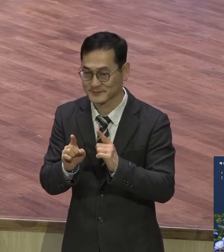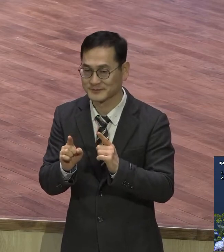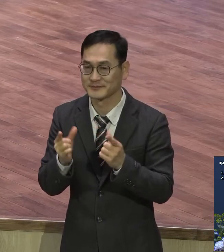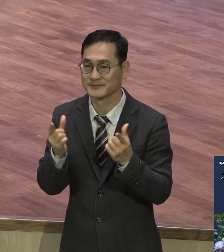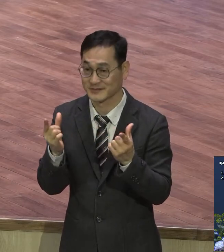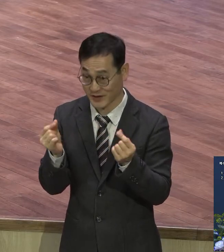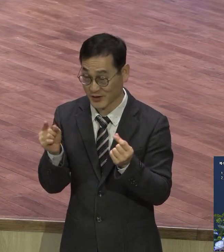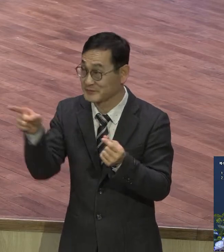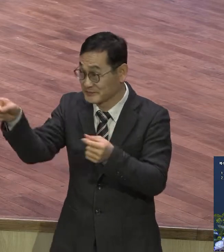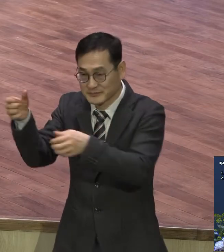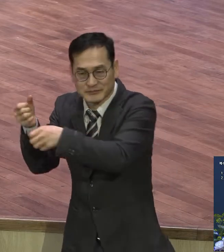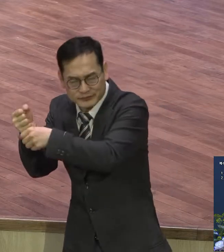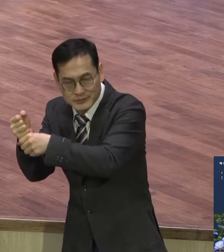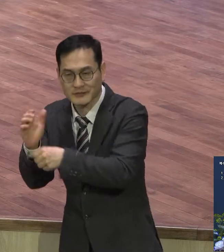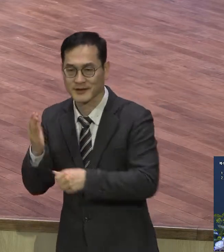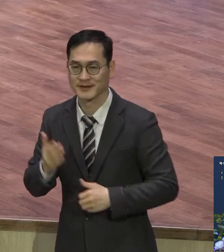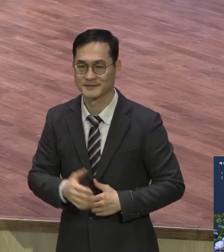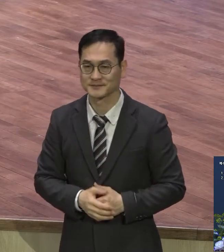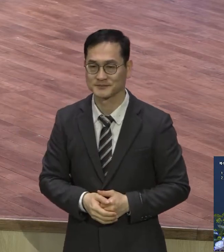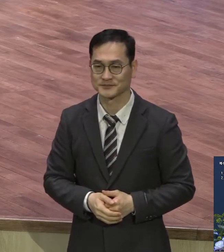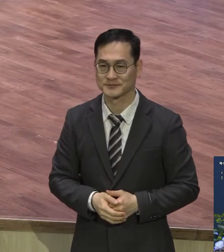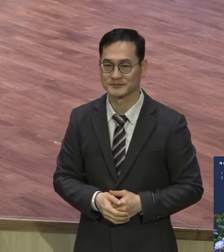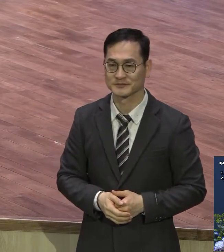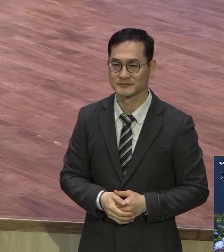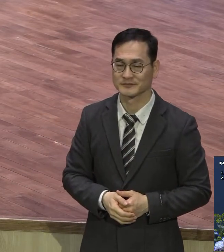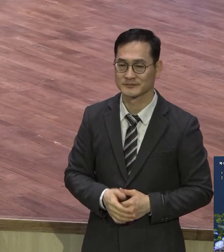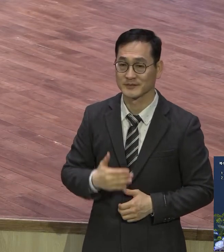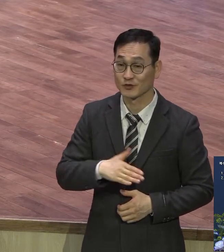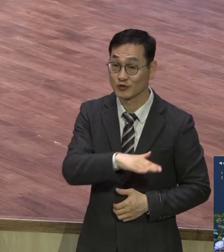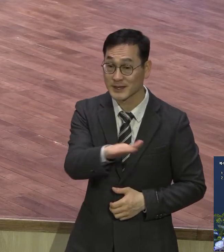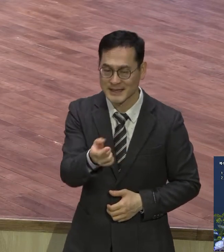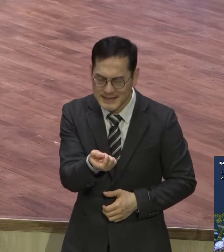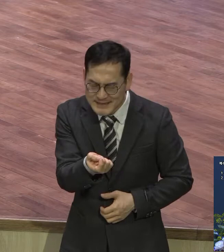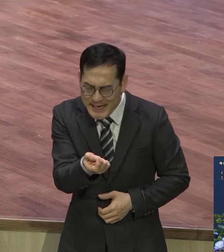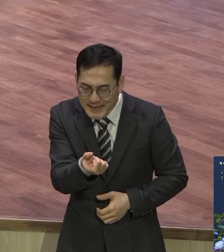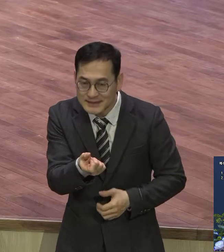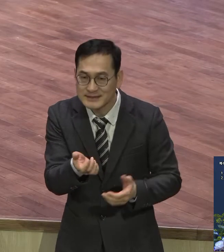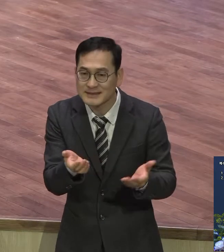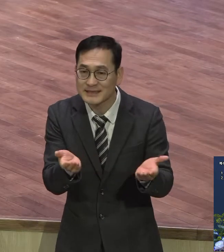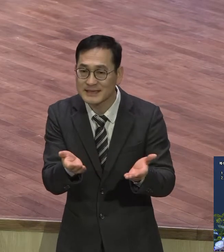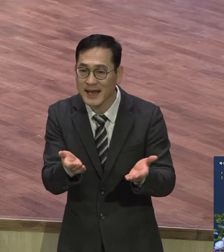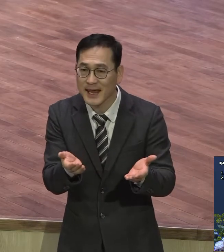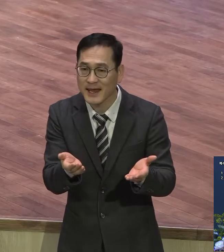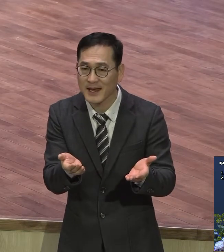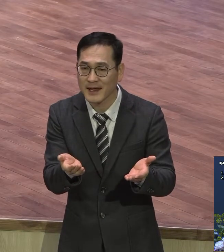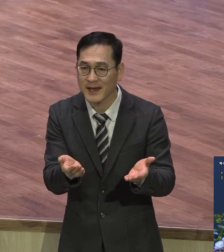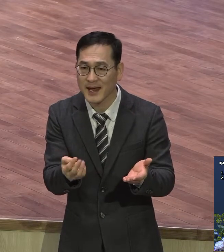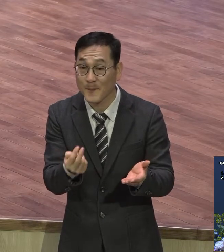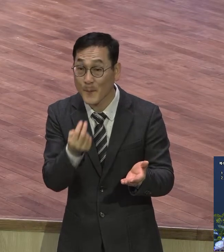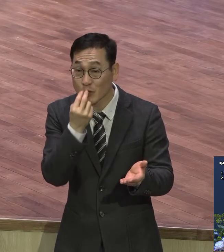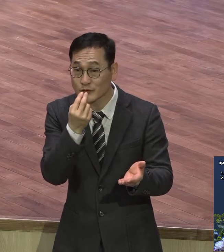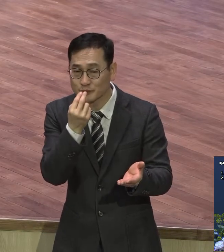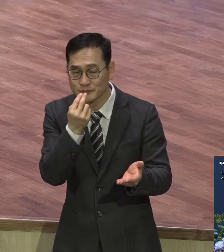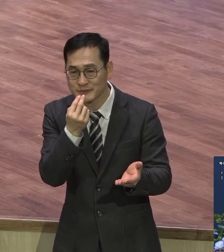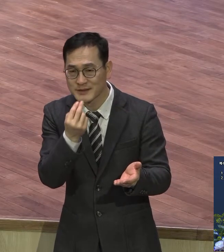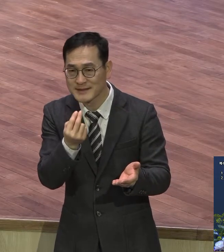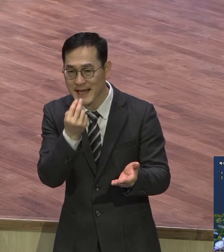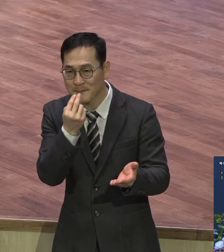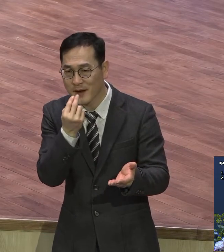우리는 사소한 것에 목숨을 건다라는 책을 쓴 저자 미국의 스트레스